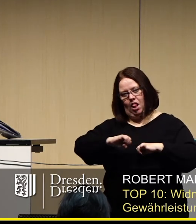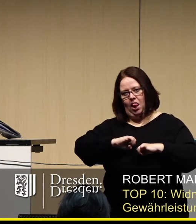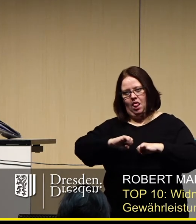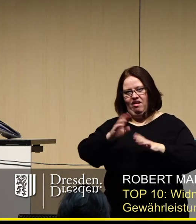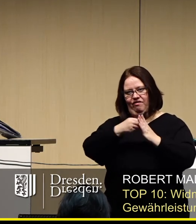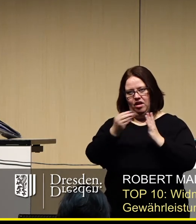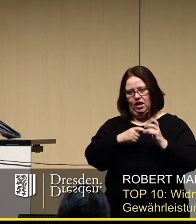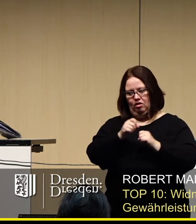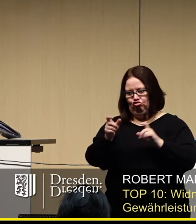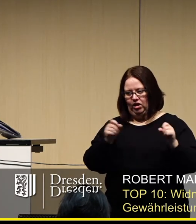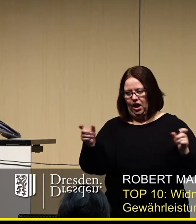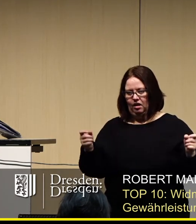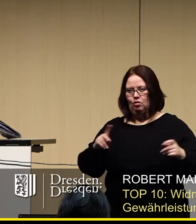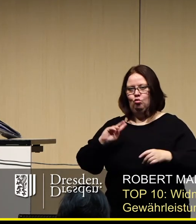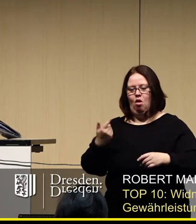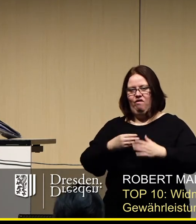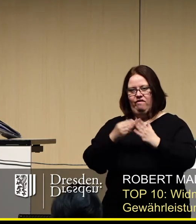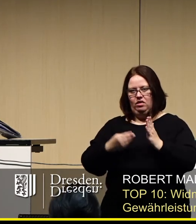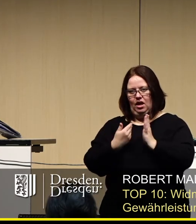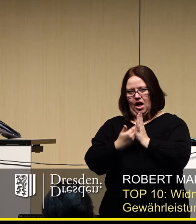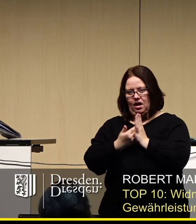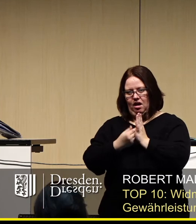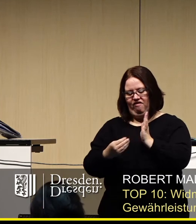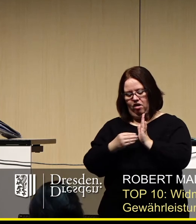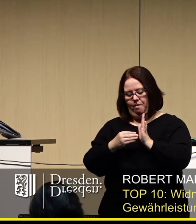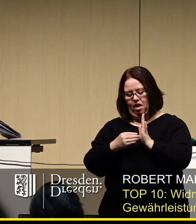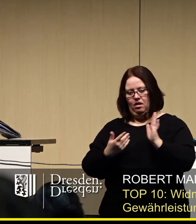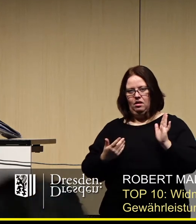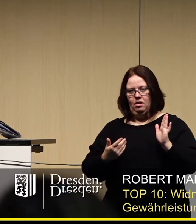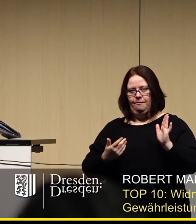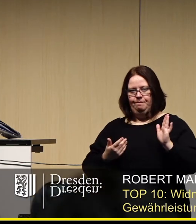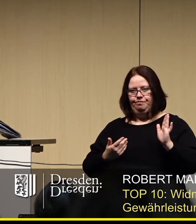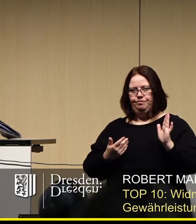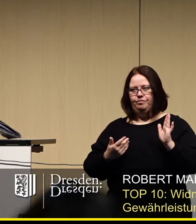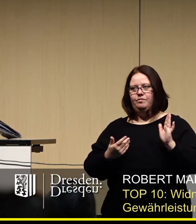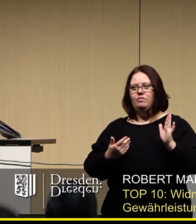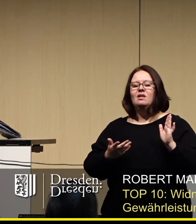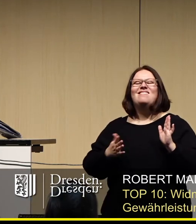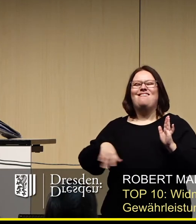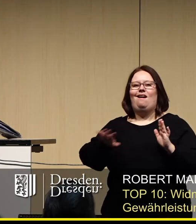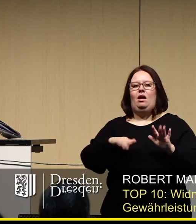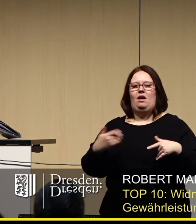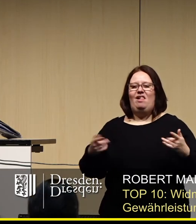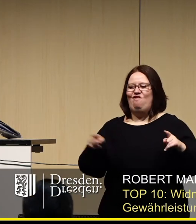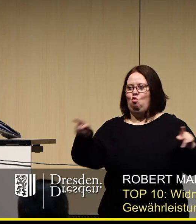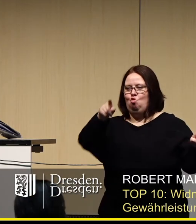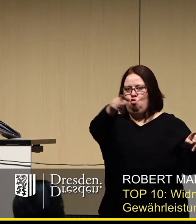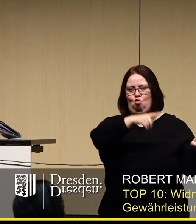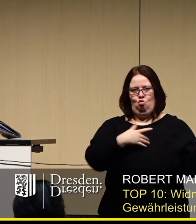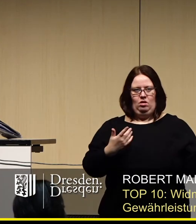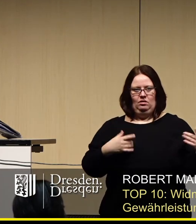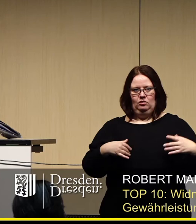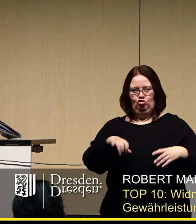die Verträge zukommen zu lassen und auf den Verträgen auch zu vermerken, in welchem Areal die Händler des